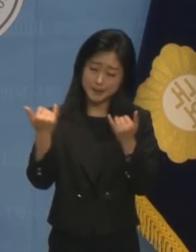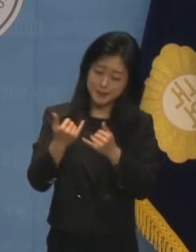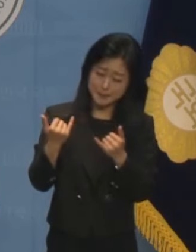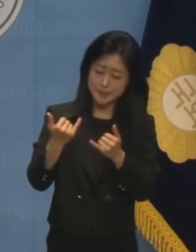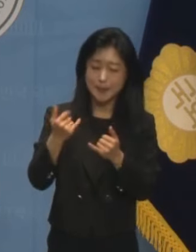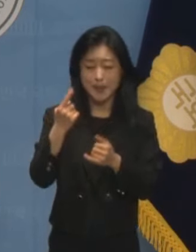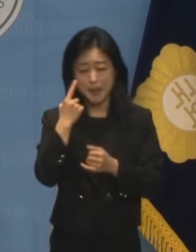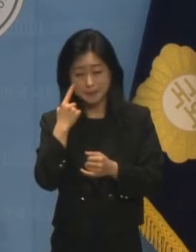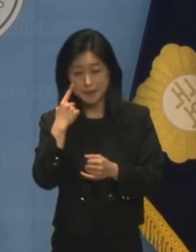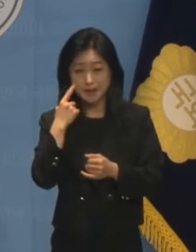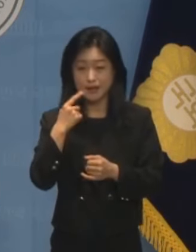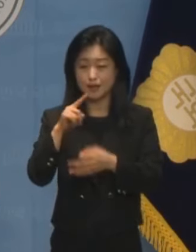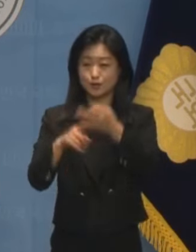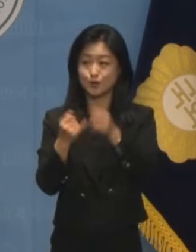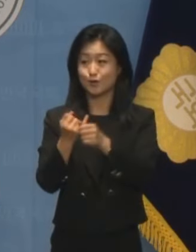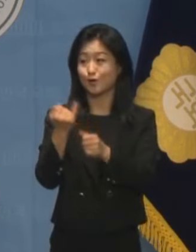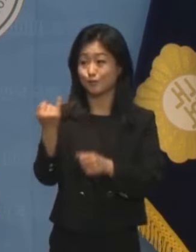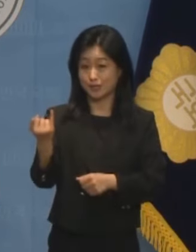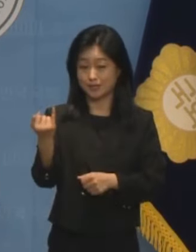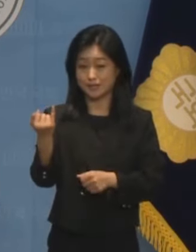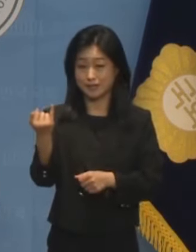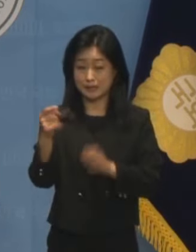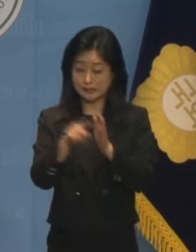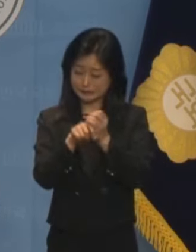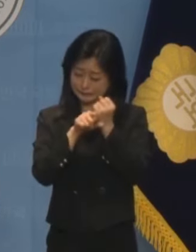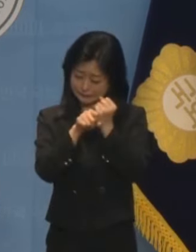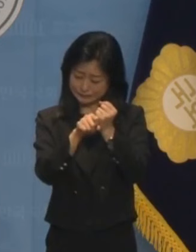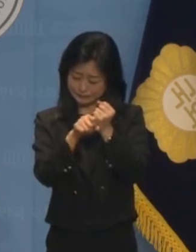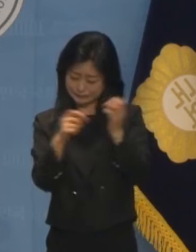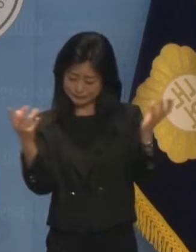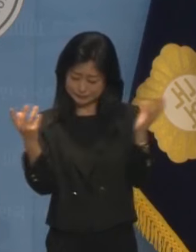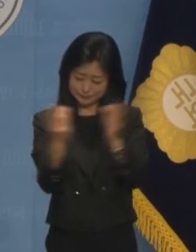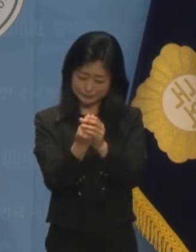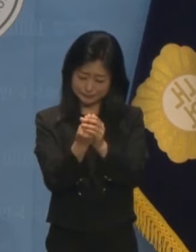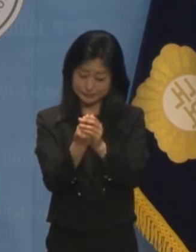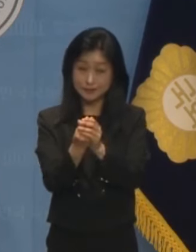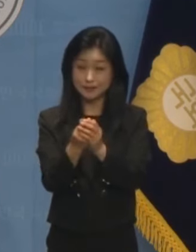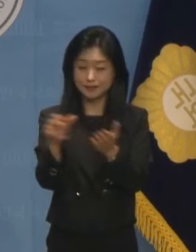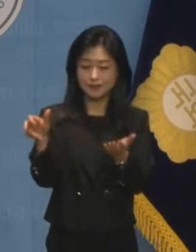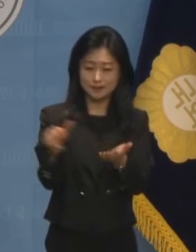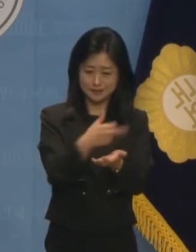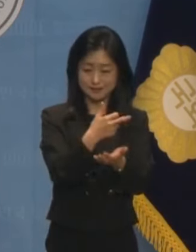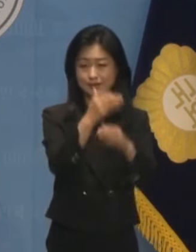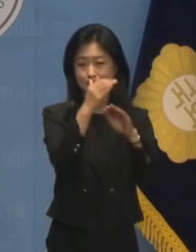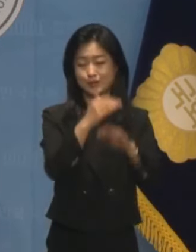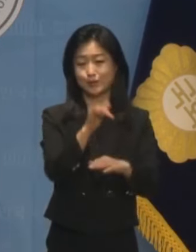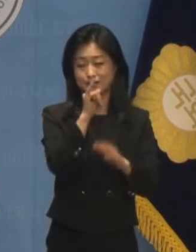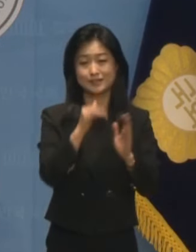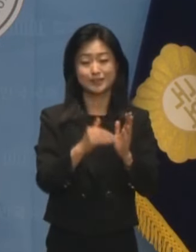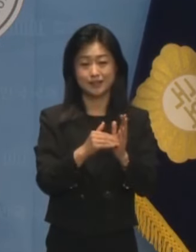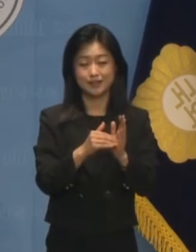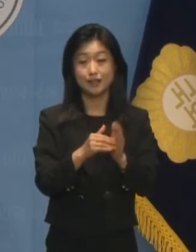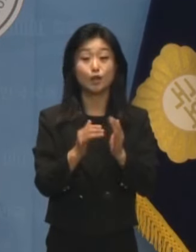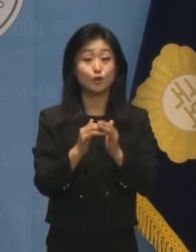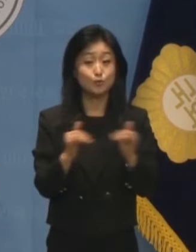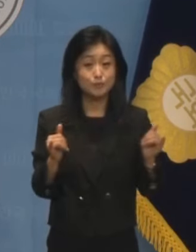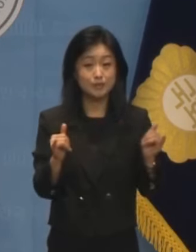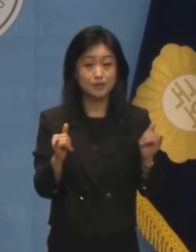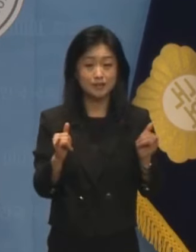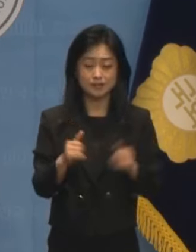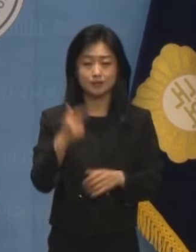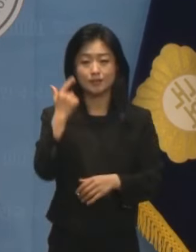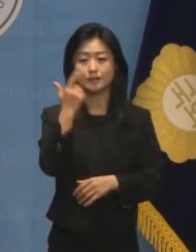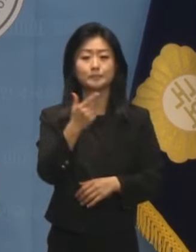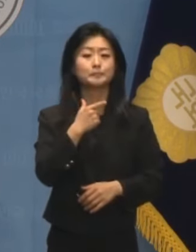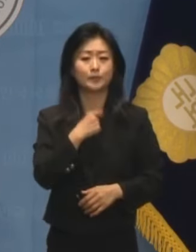김건희 여사가 완전히 의지하는 상황이라는 관계들이 아닙니까? 우리 국민들이 엄중히